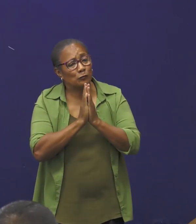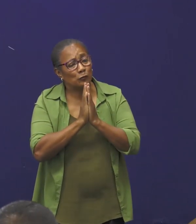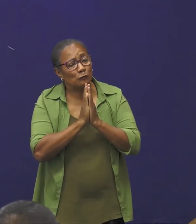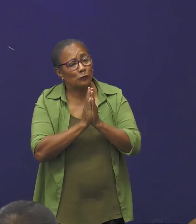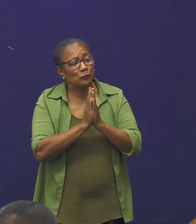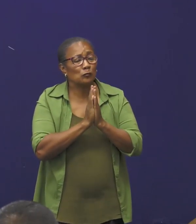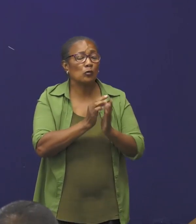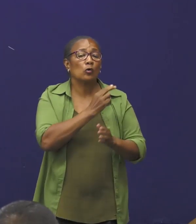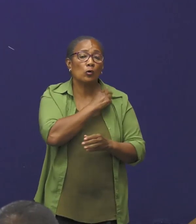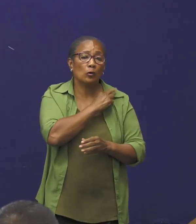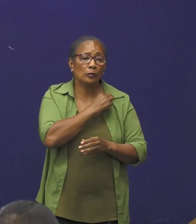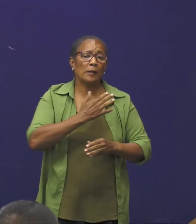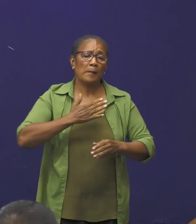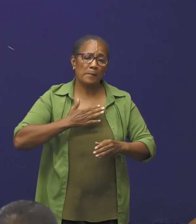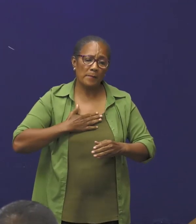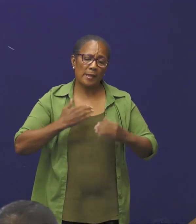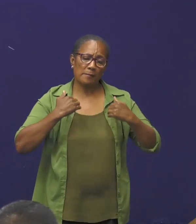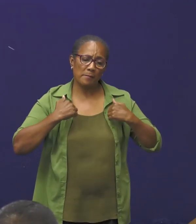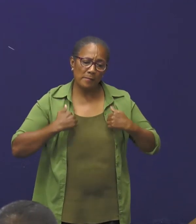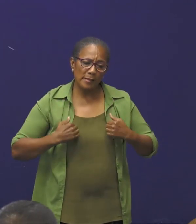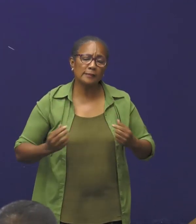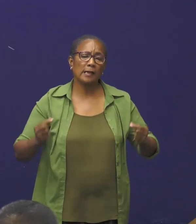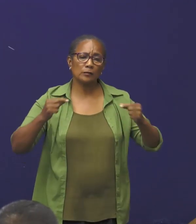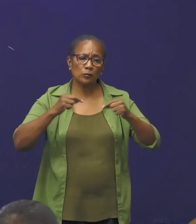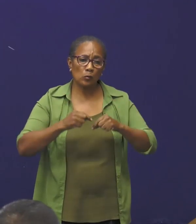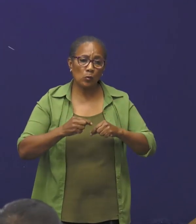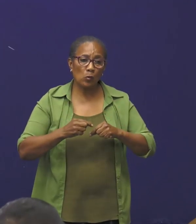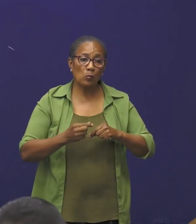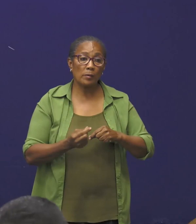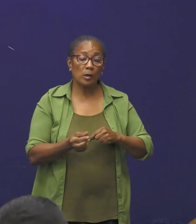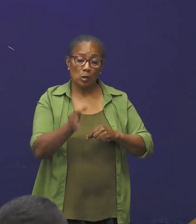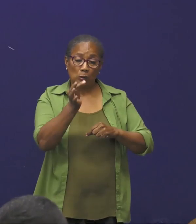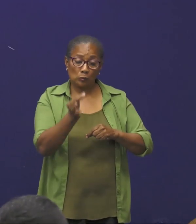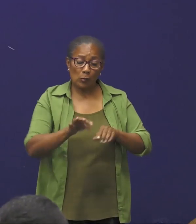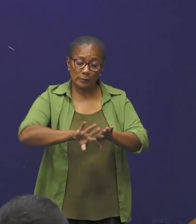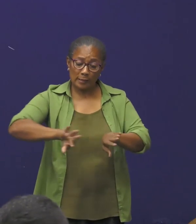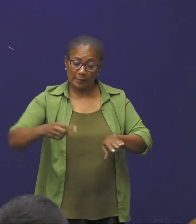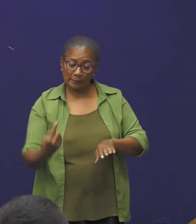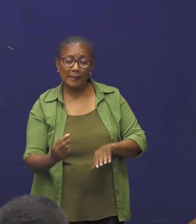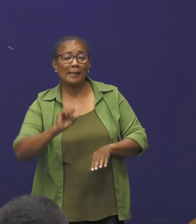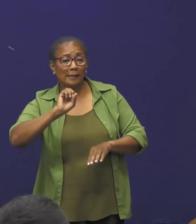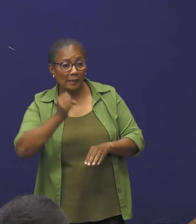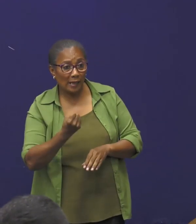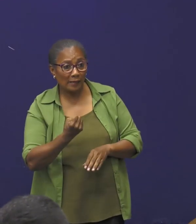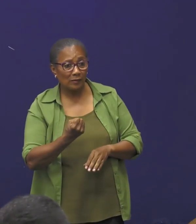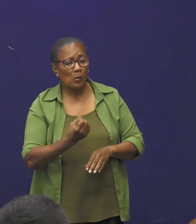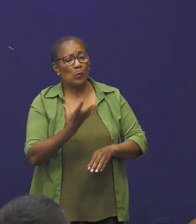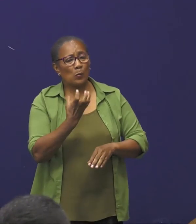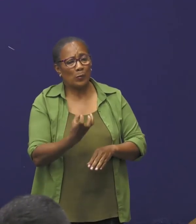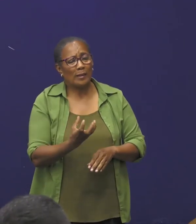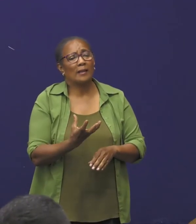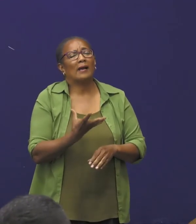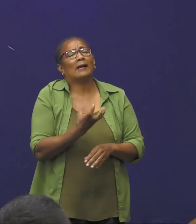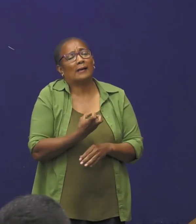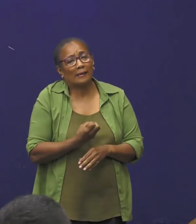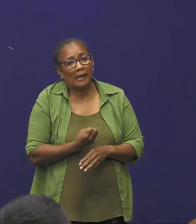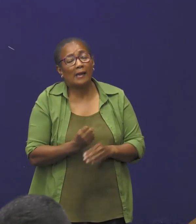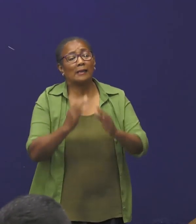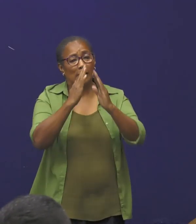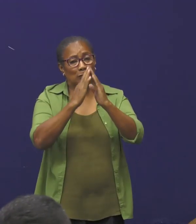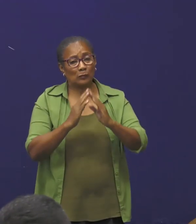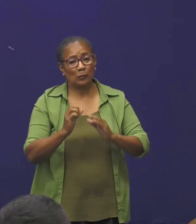kolonel, mijn mensen, als ze komen, kunnen we ze in thuisquarantaine. Ik heb graag dat ik in thuisquarantaine ga. Dus iedereen wil in